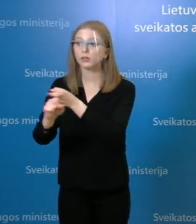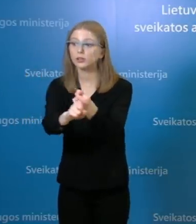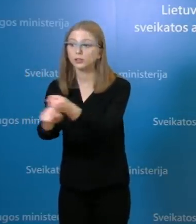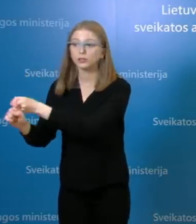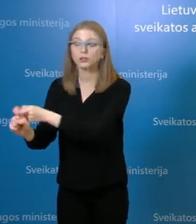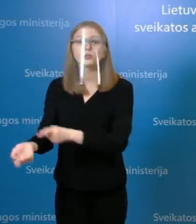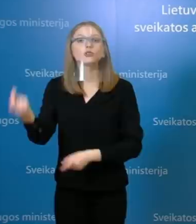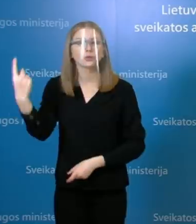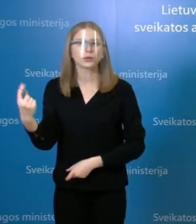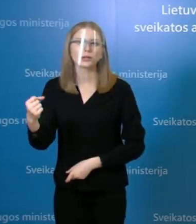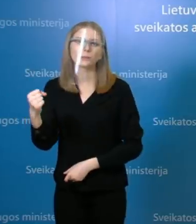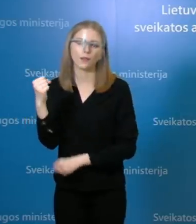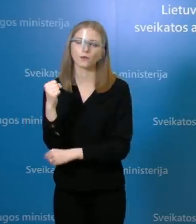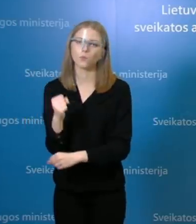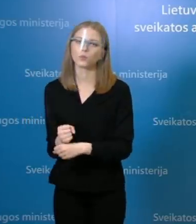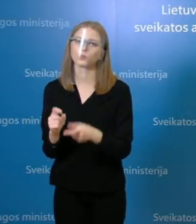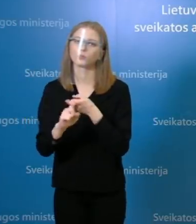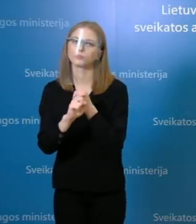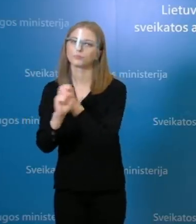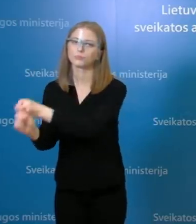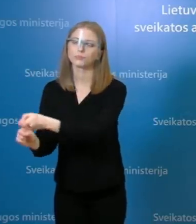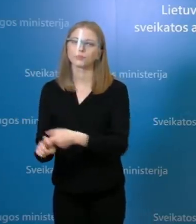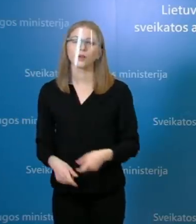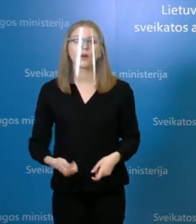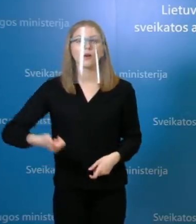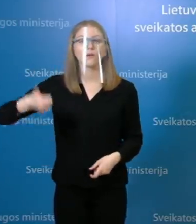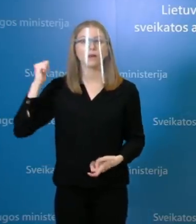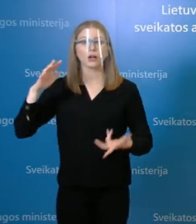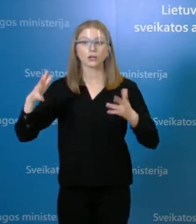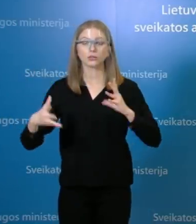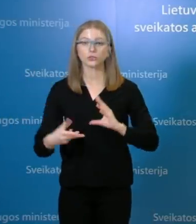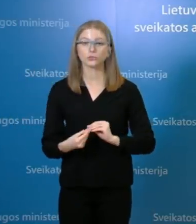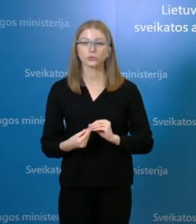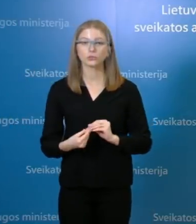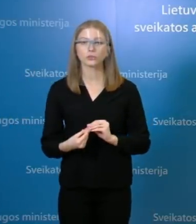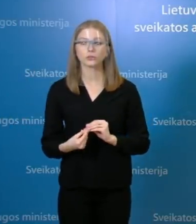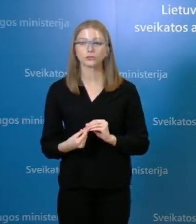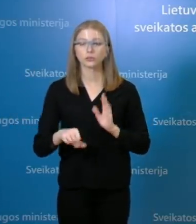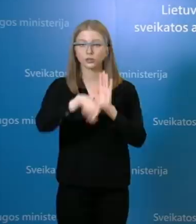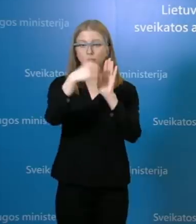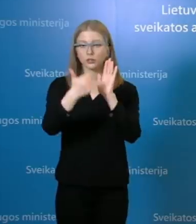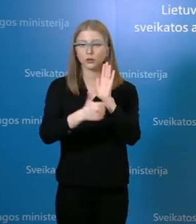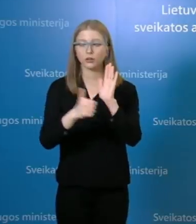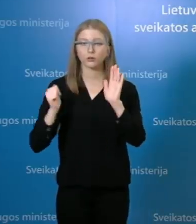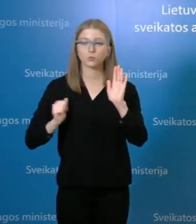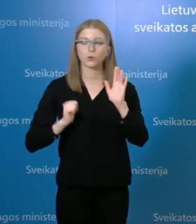personalo. Dabar per vakar dieną patvirtinta naujų ligos atveju, kaip ir minėjau, iš viso yra 16.